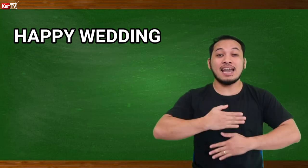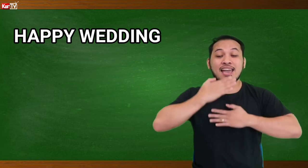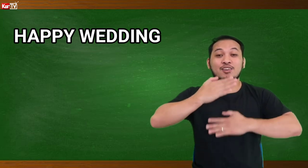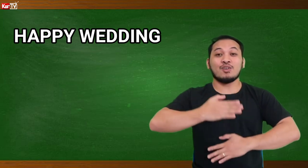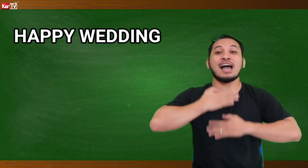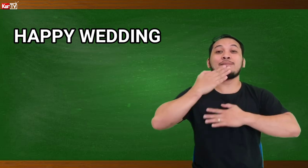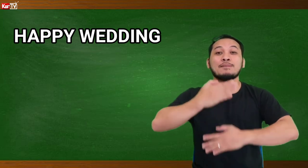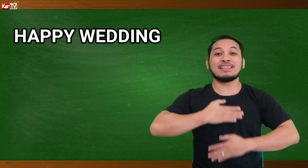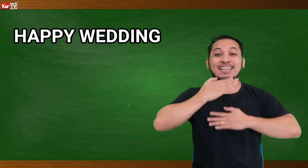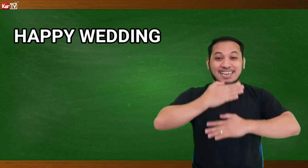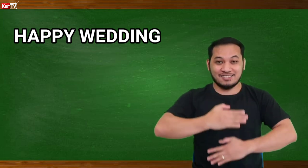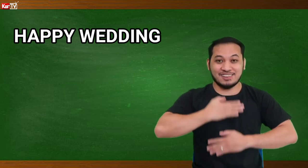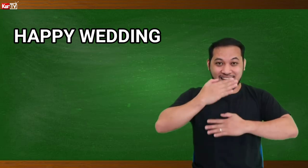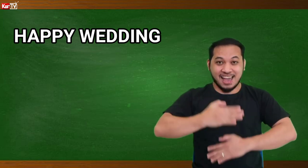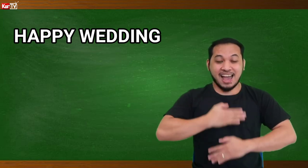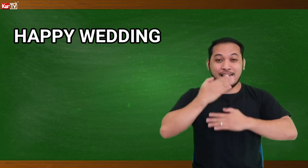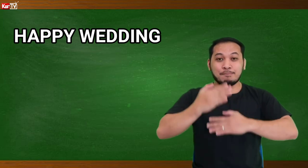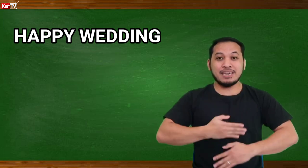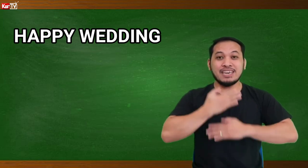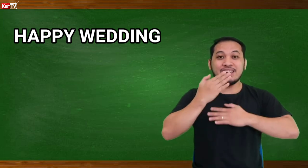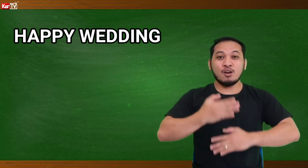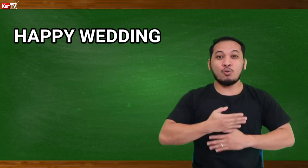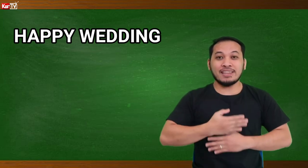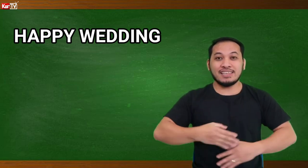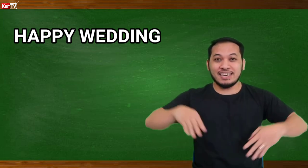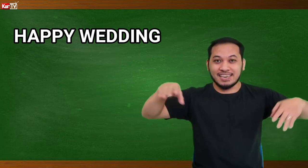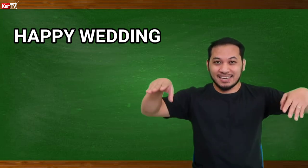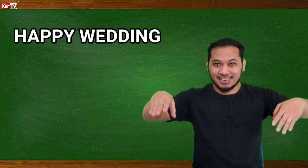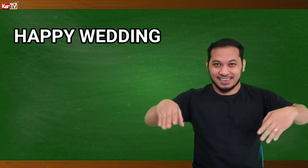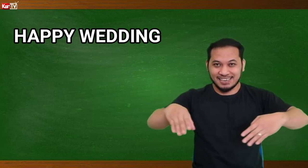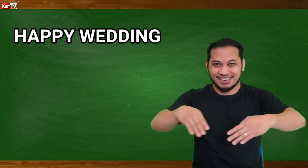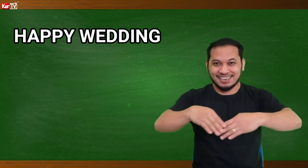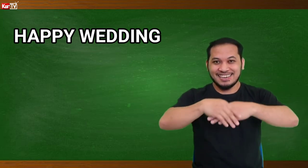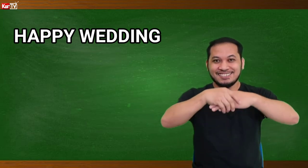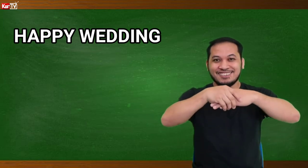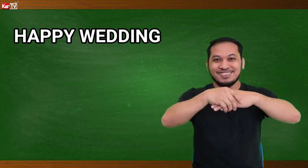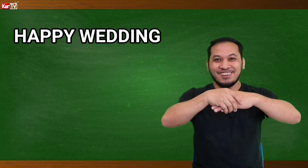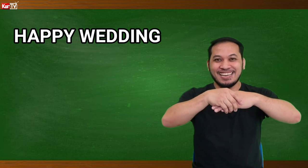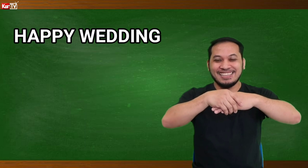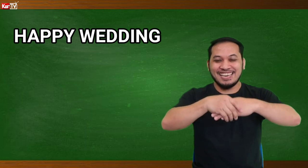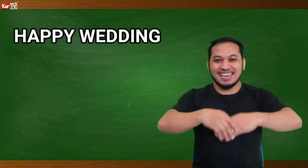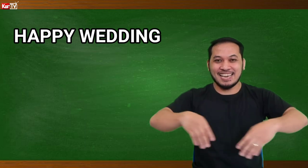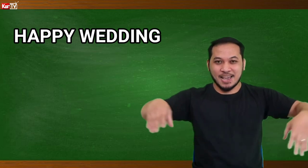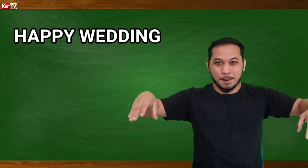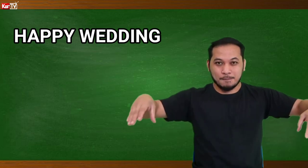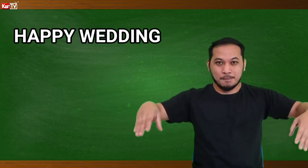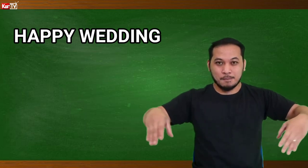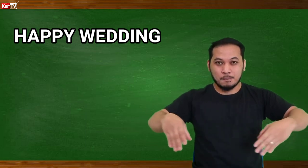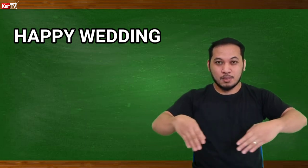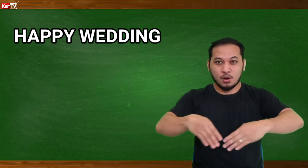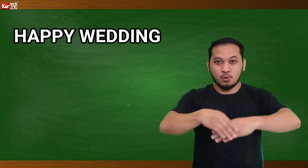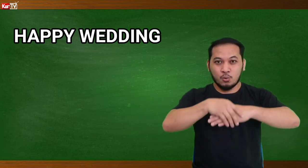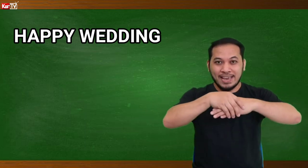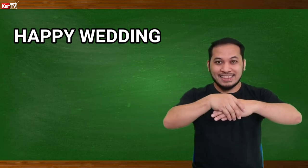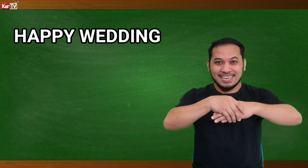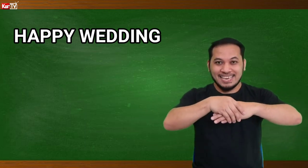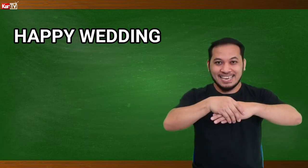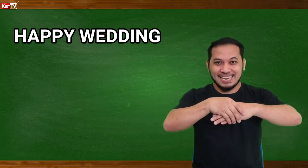Yung happy pa din. Ganun. Happy Wedding. yun. Wedding. Wedding.